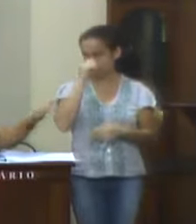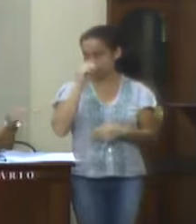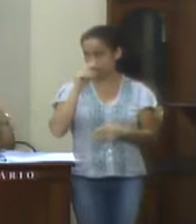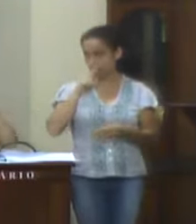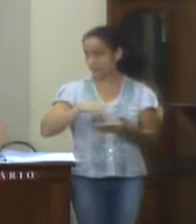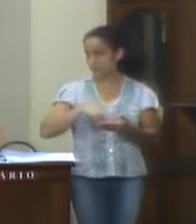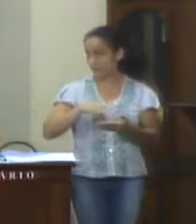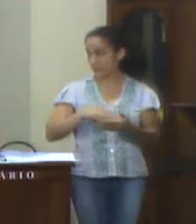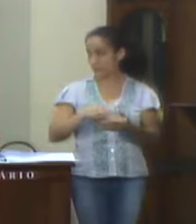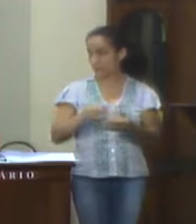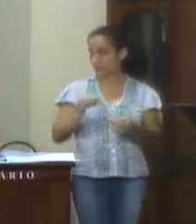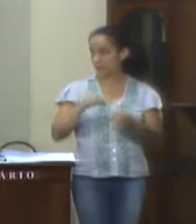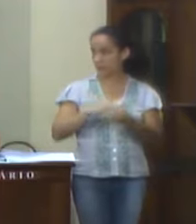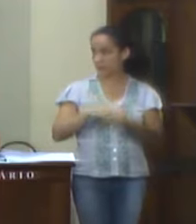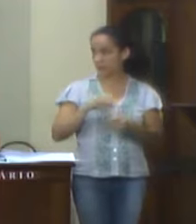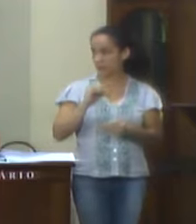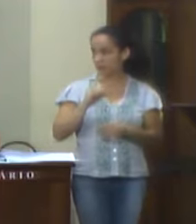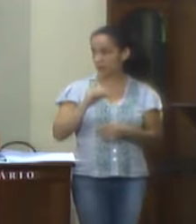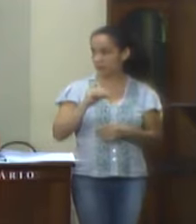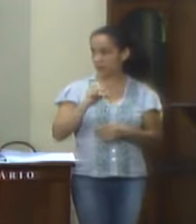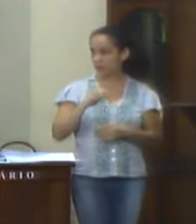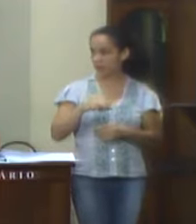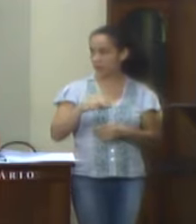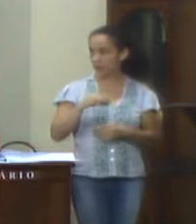lidas e votadas na ordem do dia.